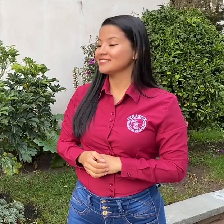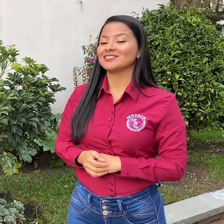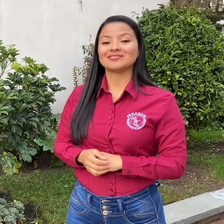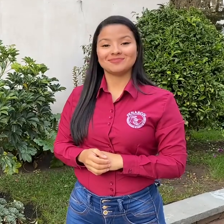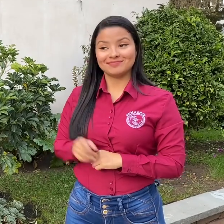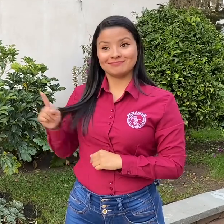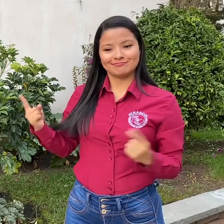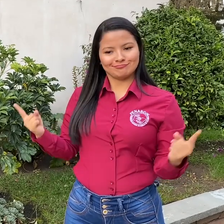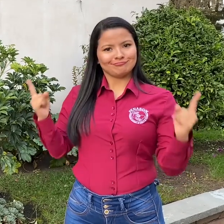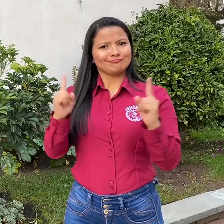Joaquín Hernández.